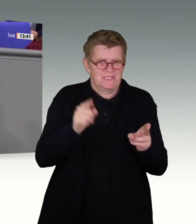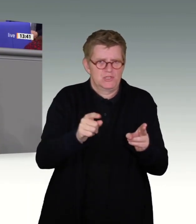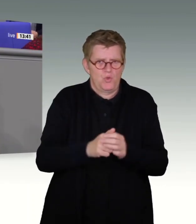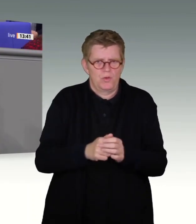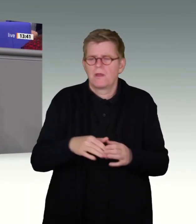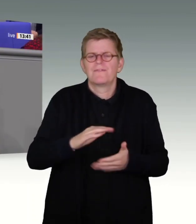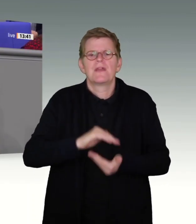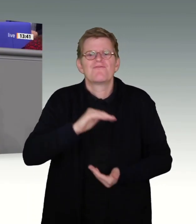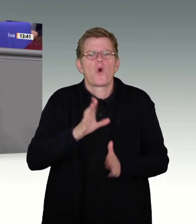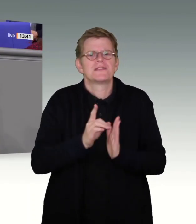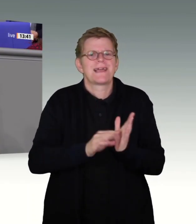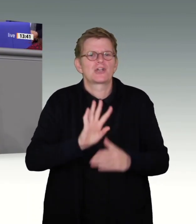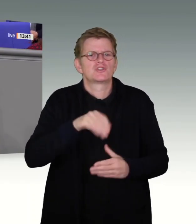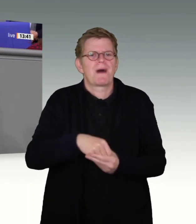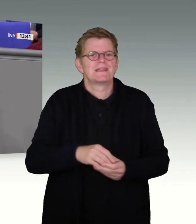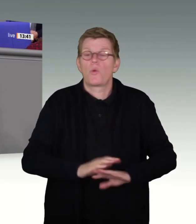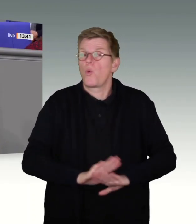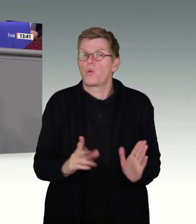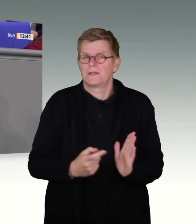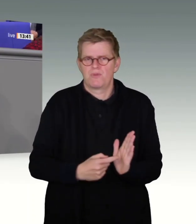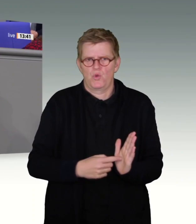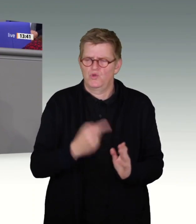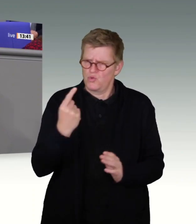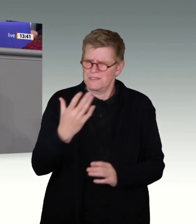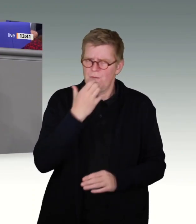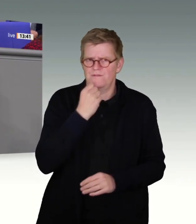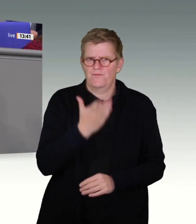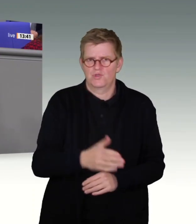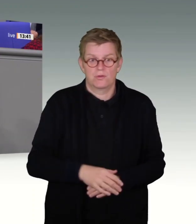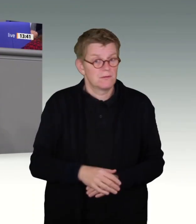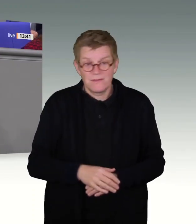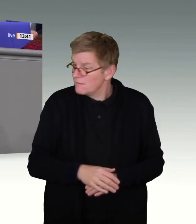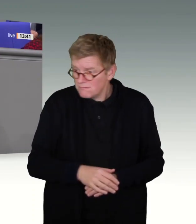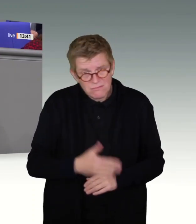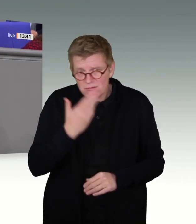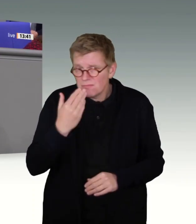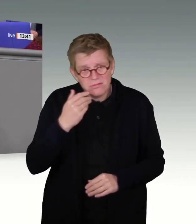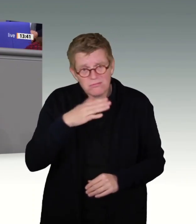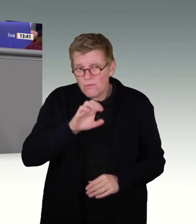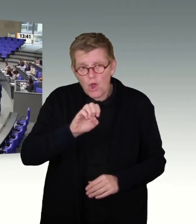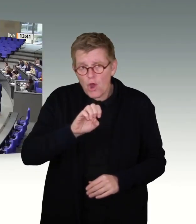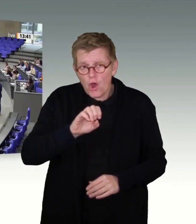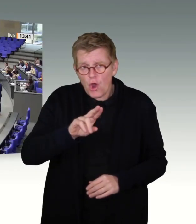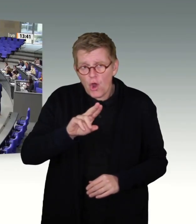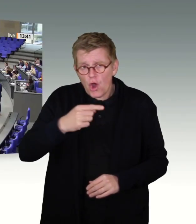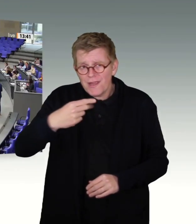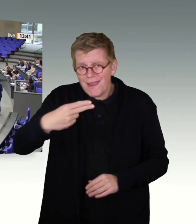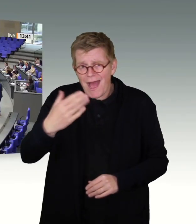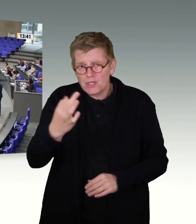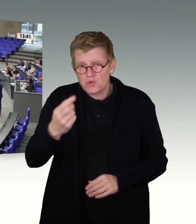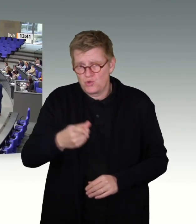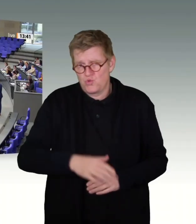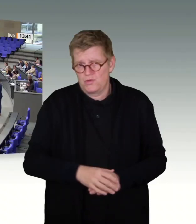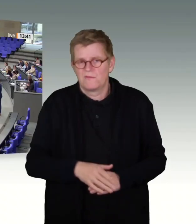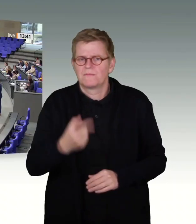anlasslose Vorratsdatenspeicherung an, liebe Kolleginnen und Kollegen. Und das ist bestimmt nicht im Sinne des EuGH. Mit anderen Worten,